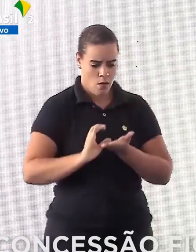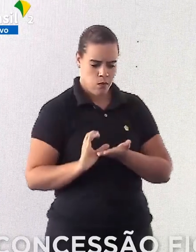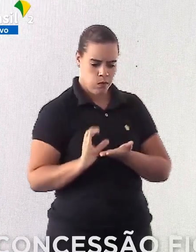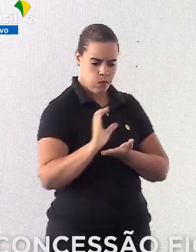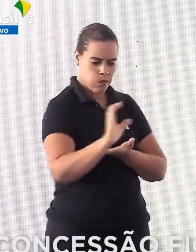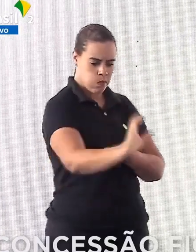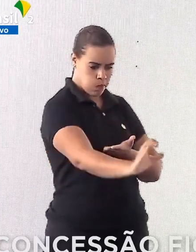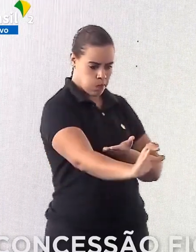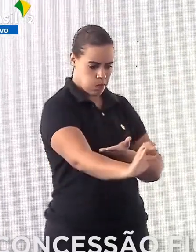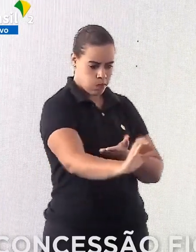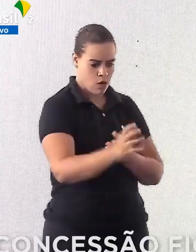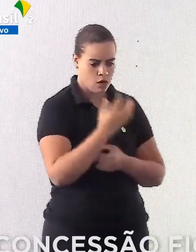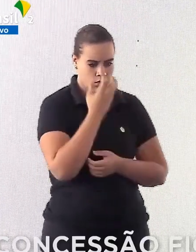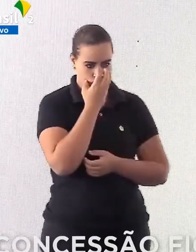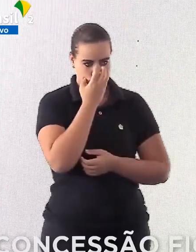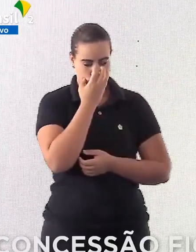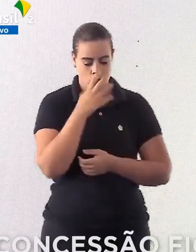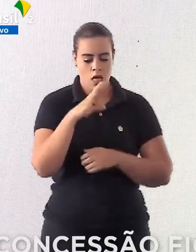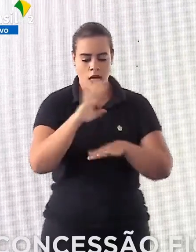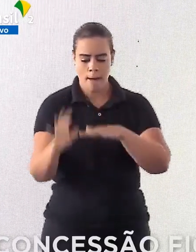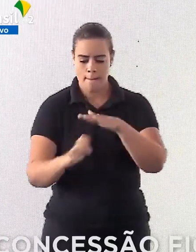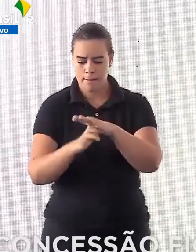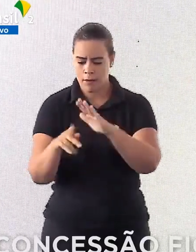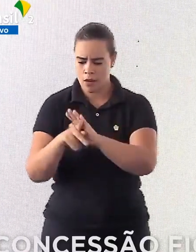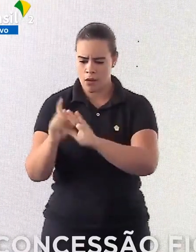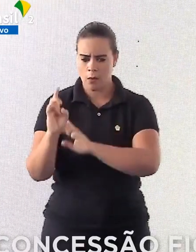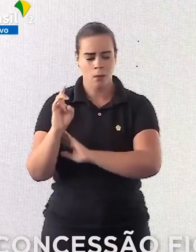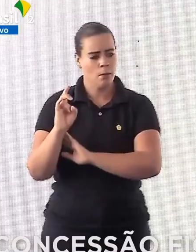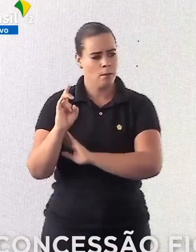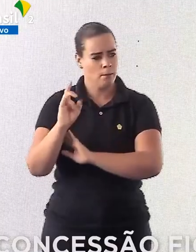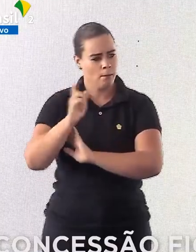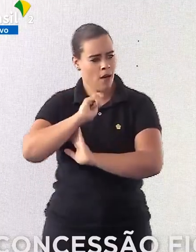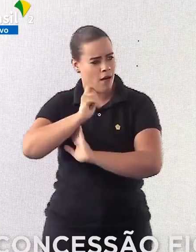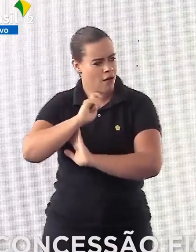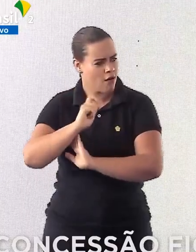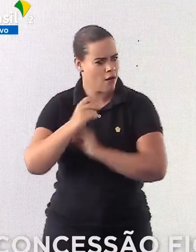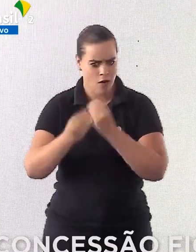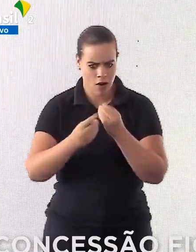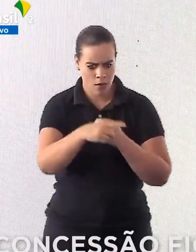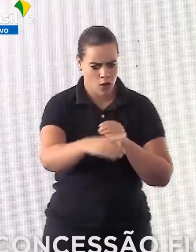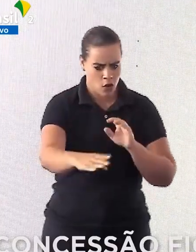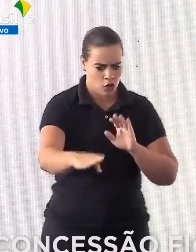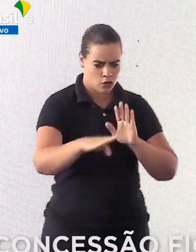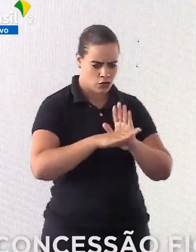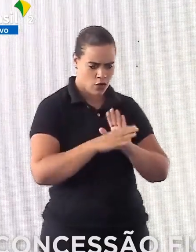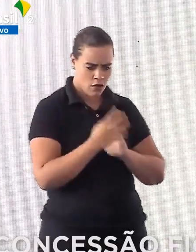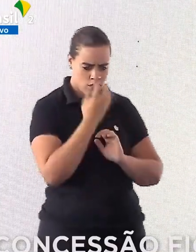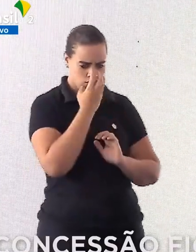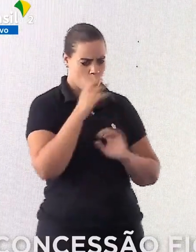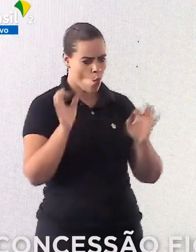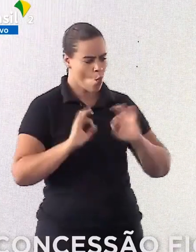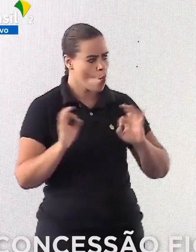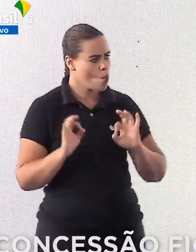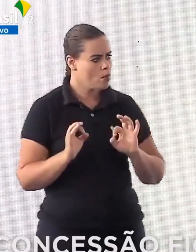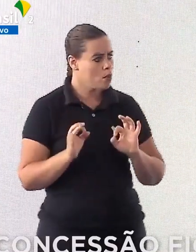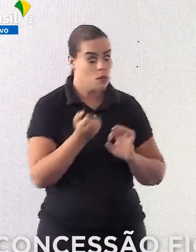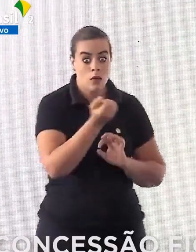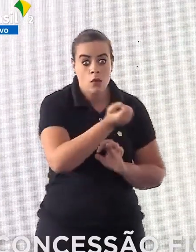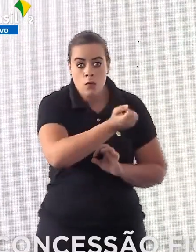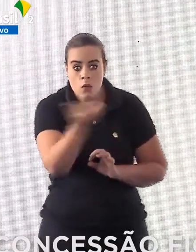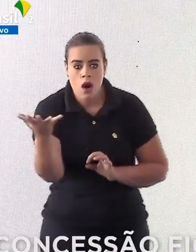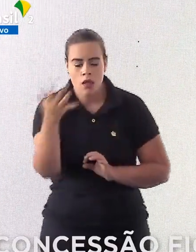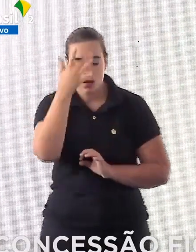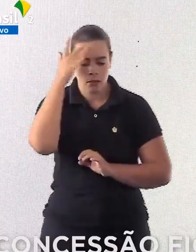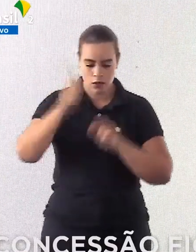respiradores numa empresa de maconha. Os respiradores nunca chegaram. Vocês já pensaram quantos baianos e